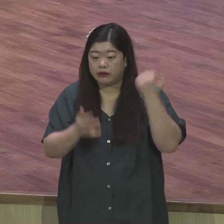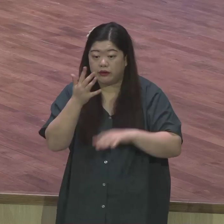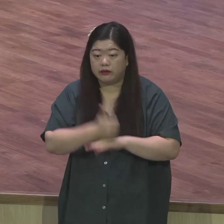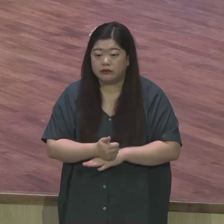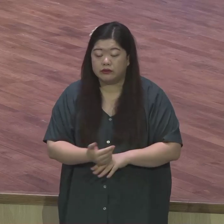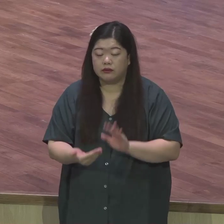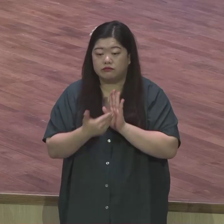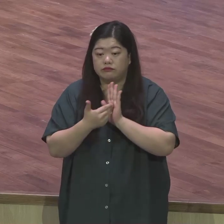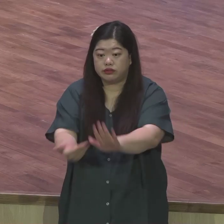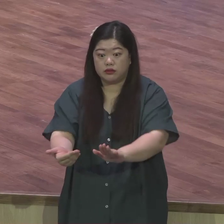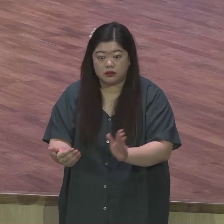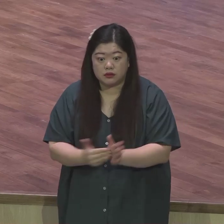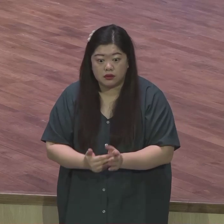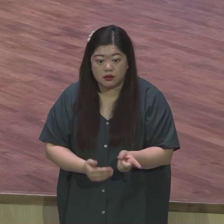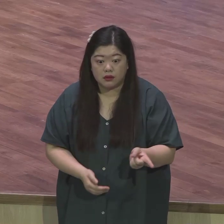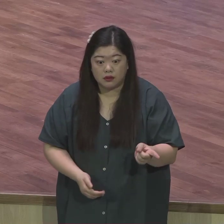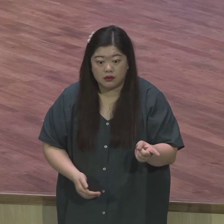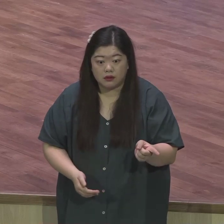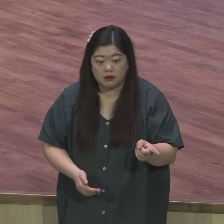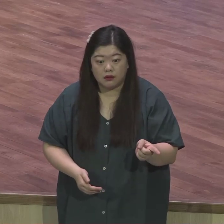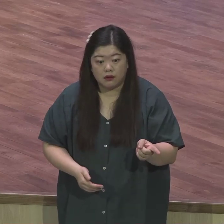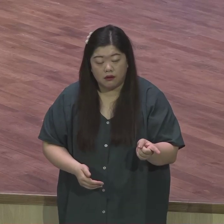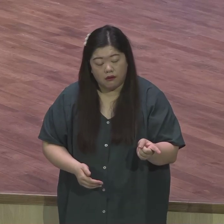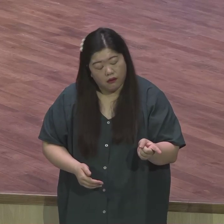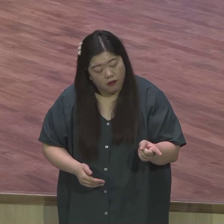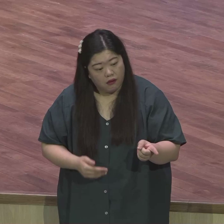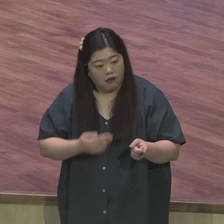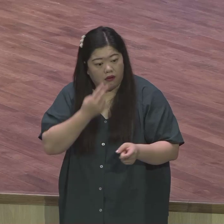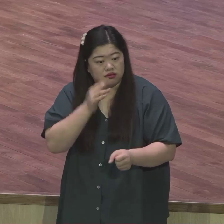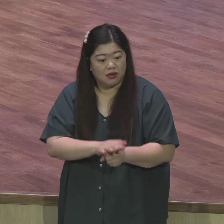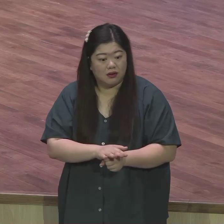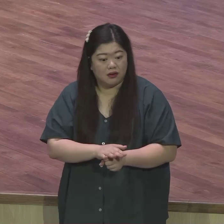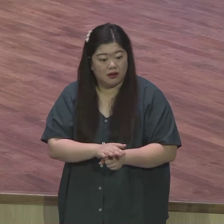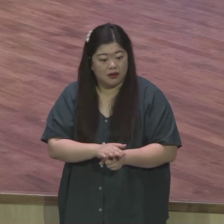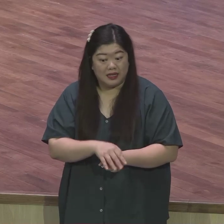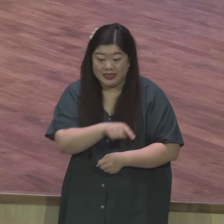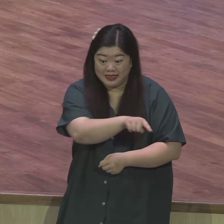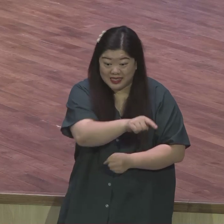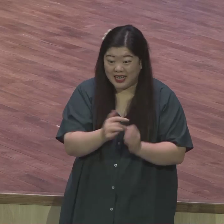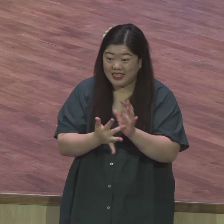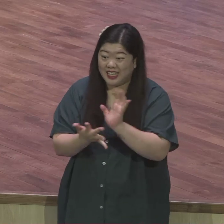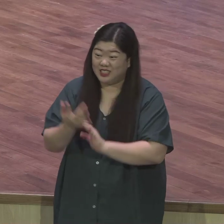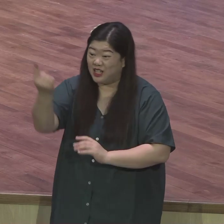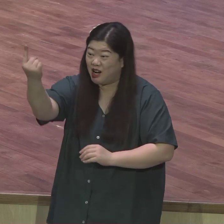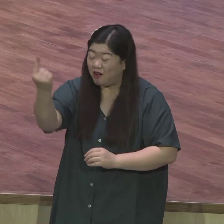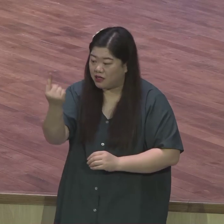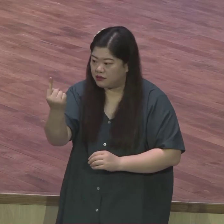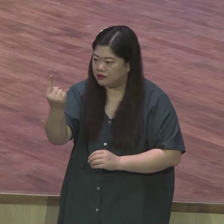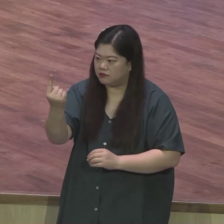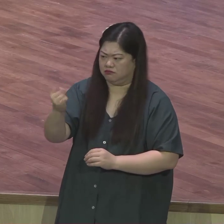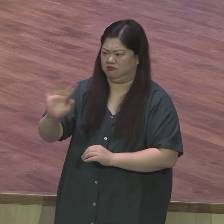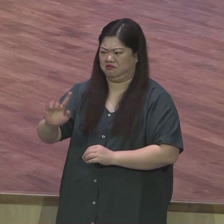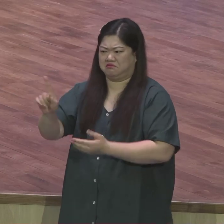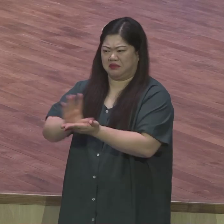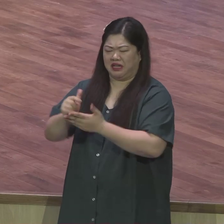이들은 예수 그리스도를 거부했고 예수 그리스도를 십자가에 못 박아 죽였습니다